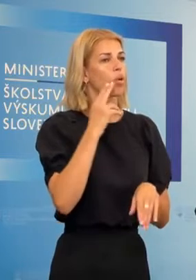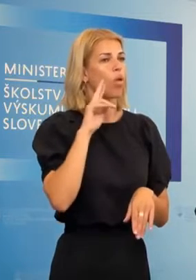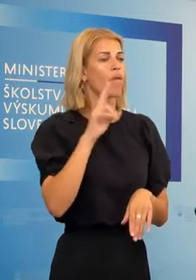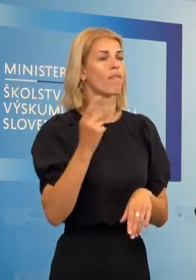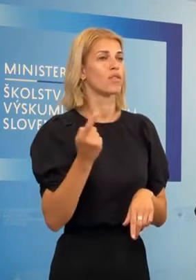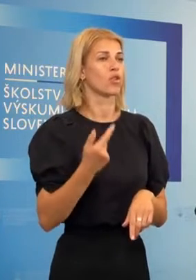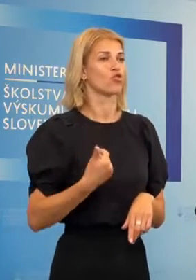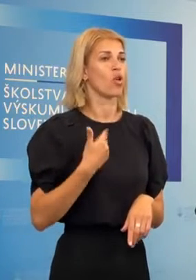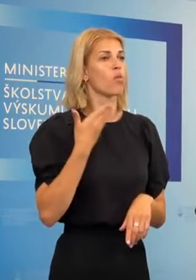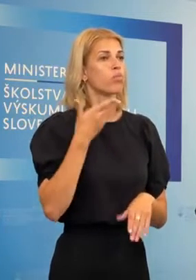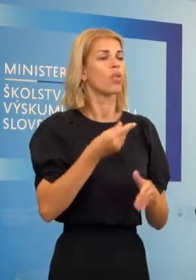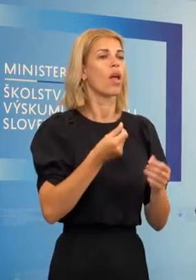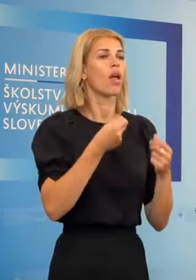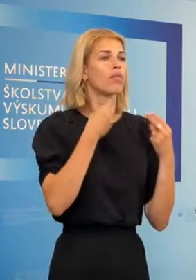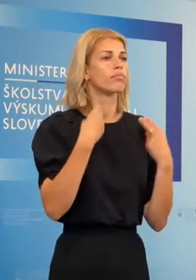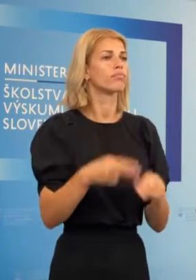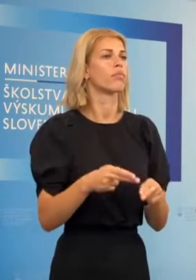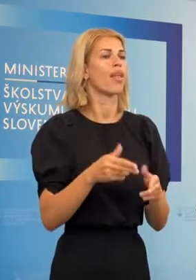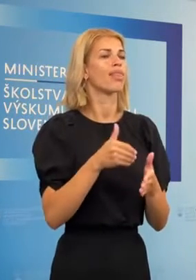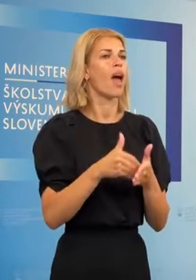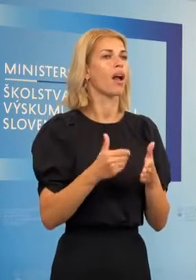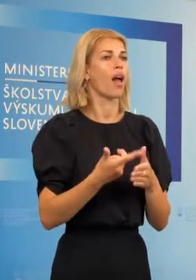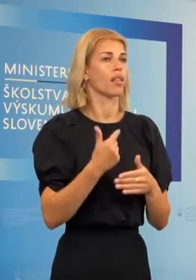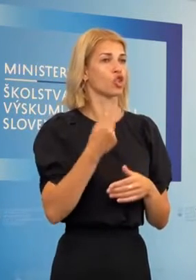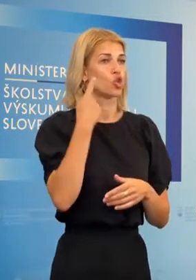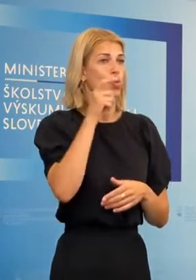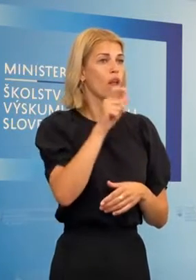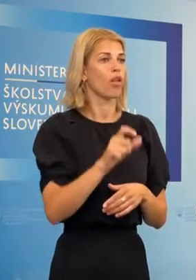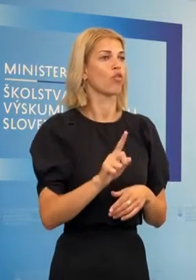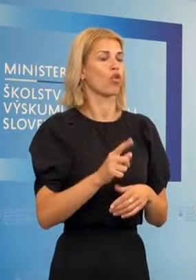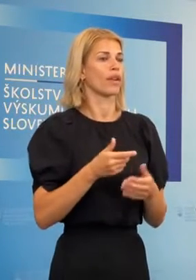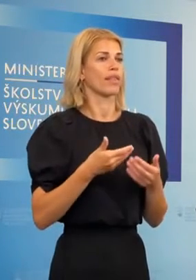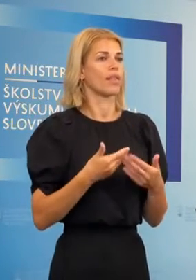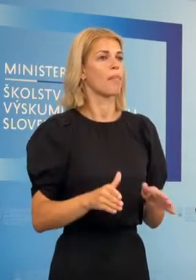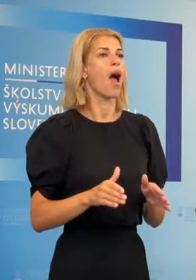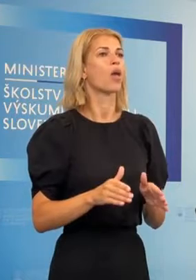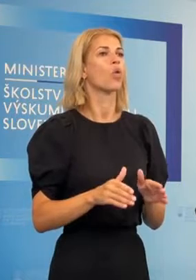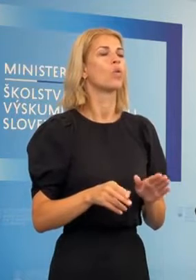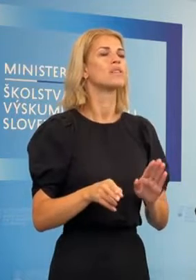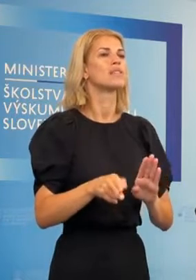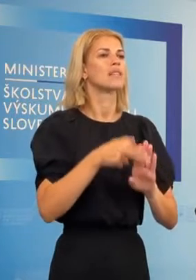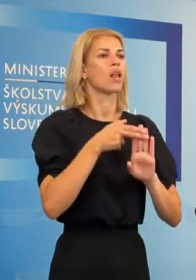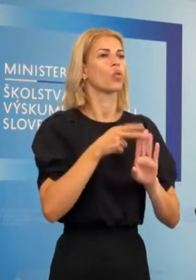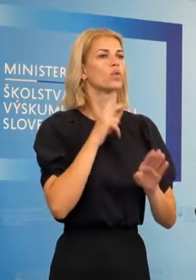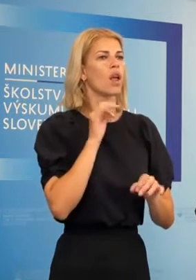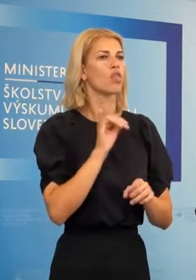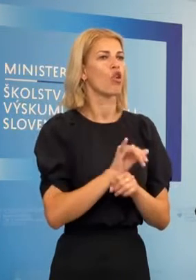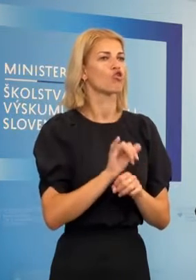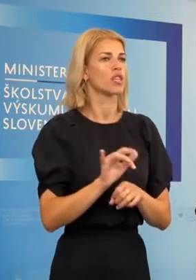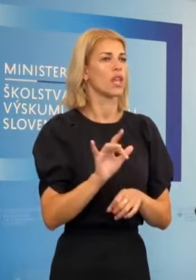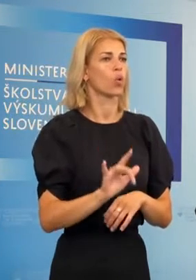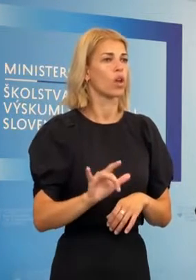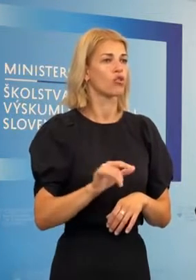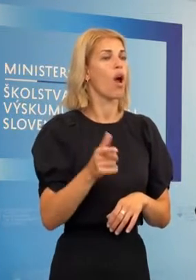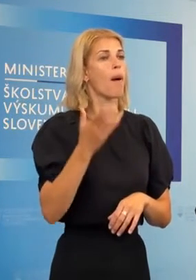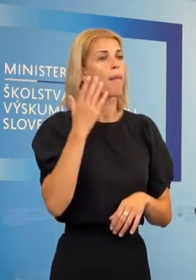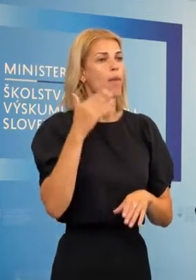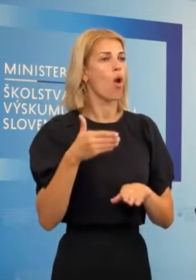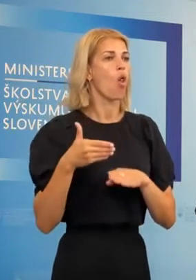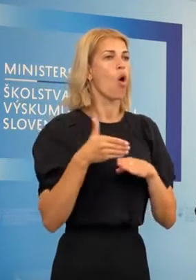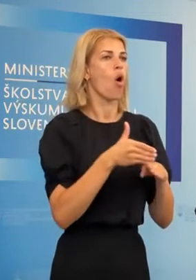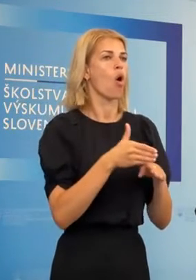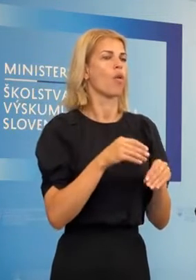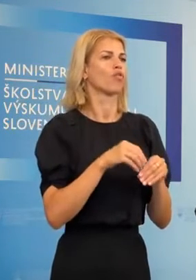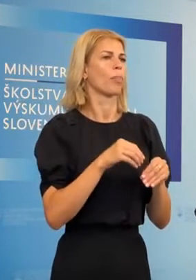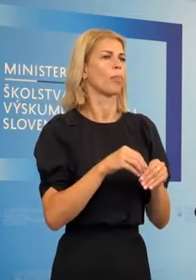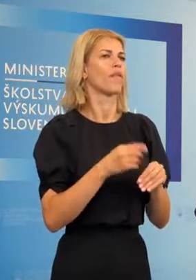školy dostanú preplatené náklady aj za študentov, ktorí nemajú status dočasného útočiska a pomáhali im vysoké školy